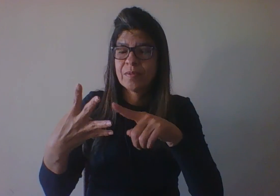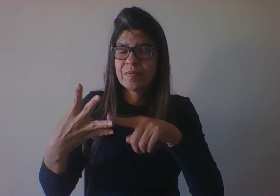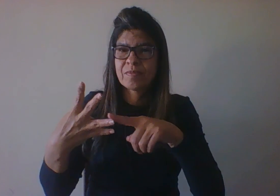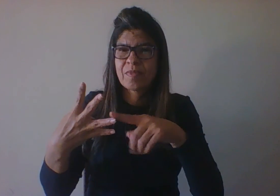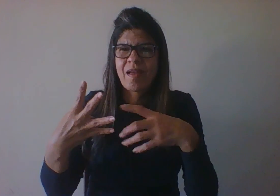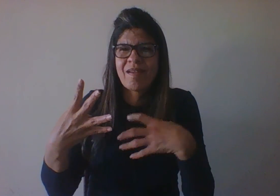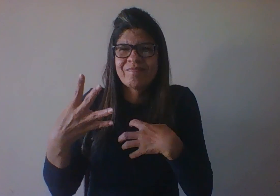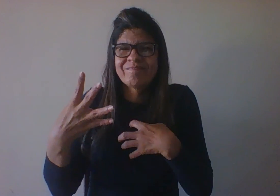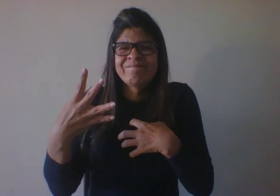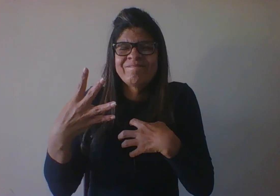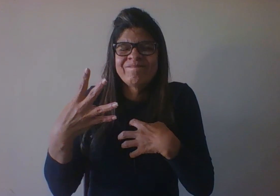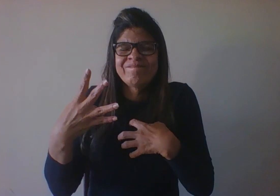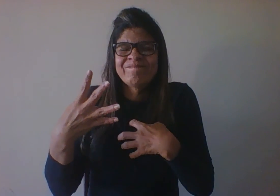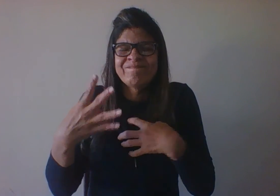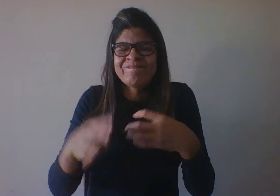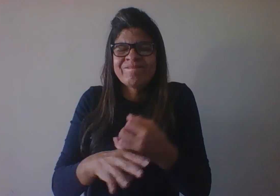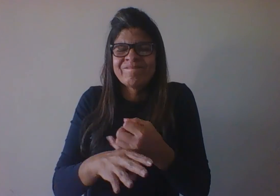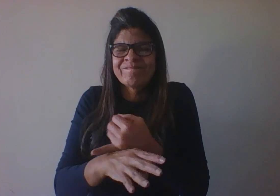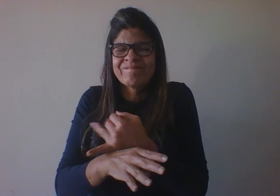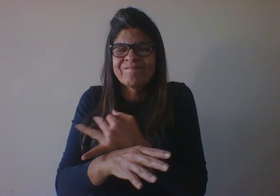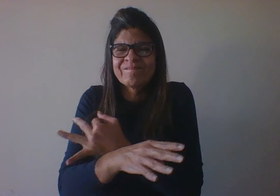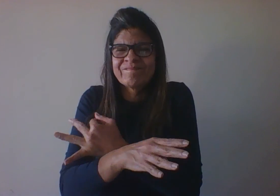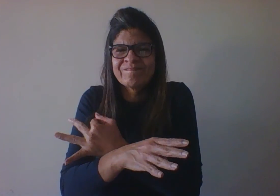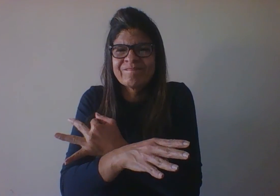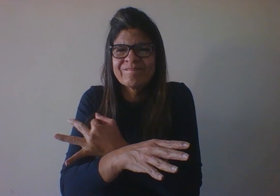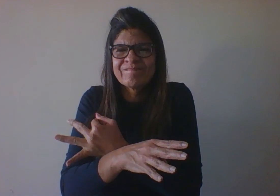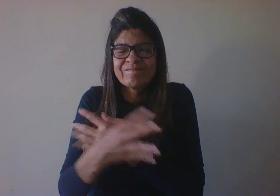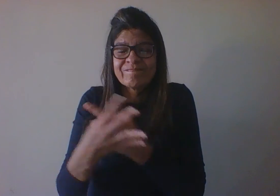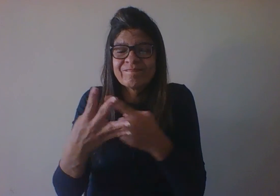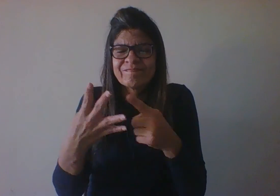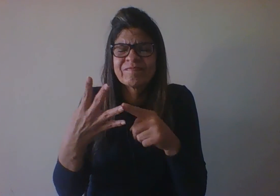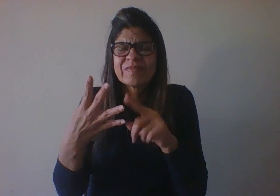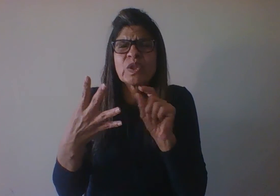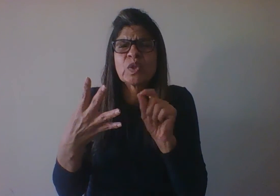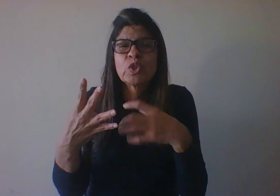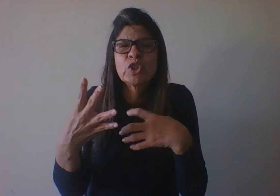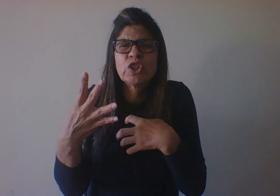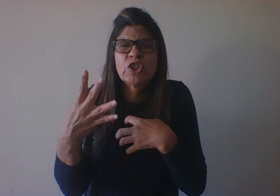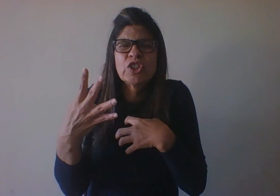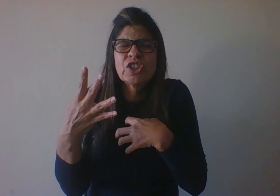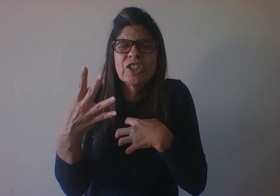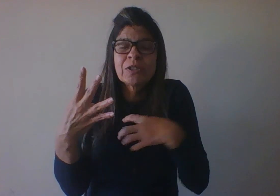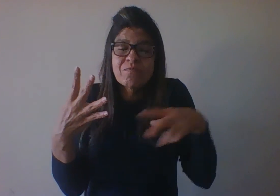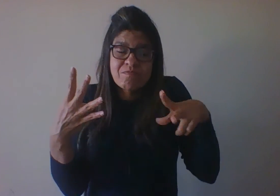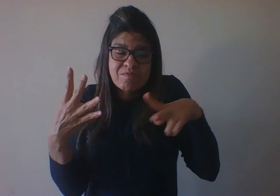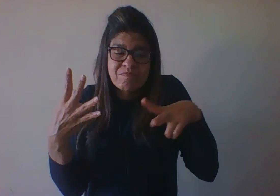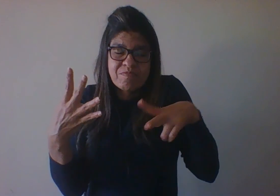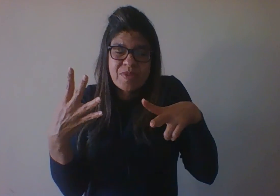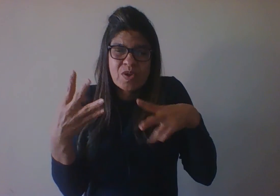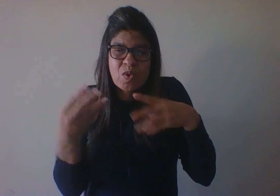que é o modo particular de um indivíduo interpretar as suas experiências.